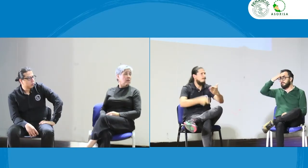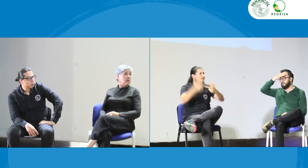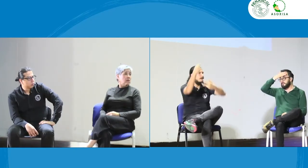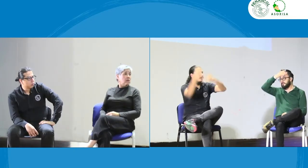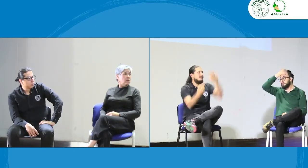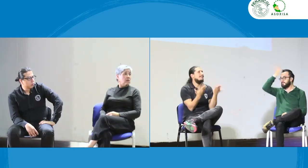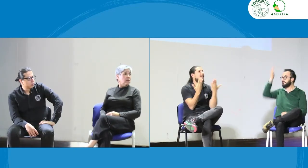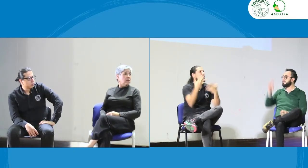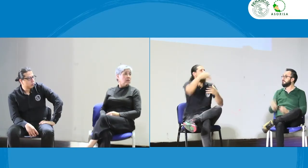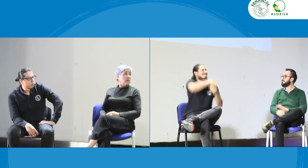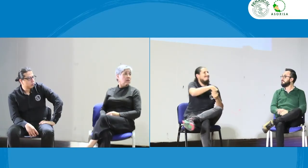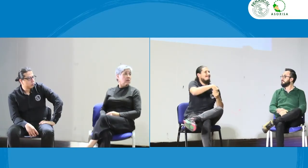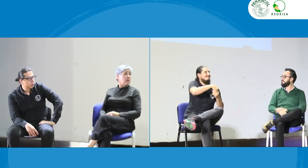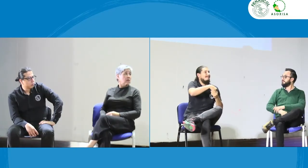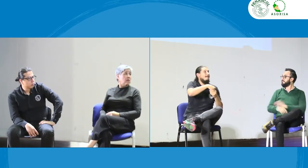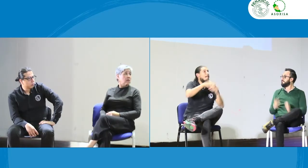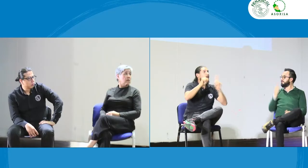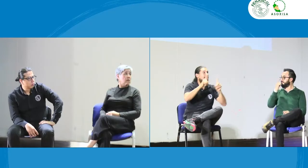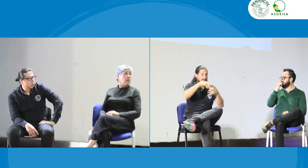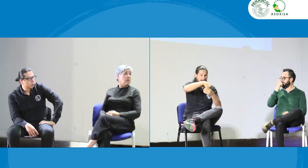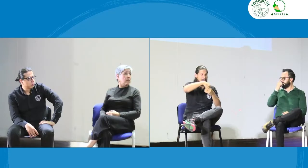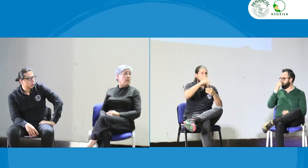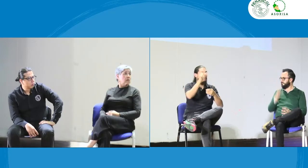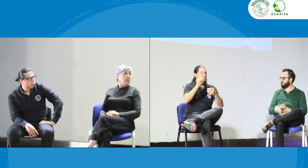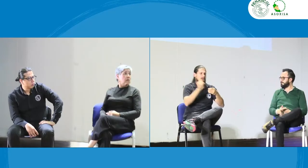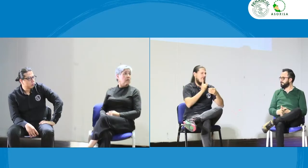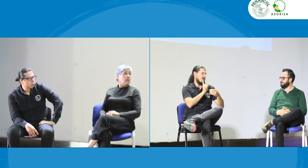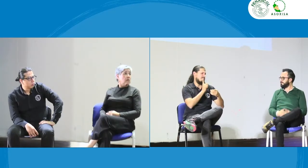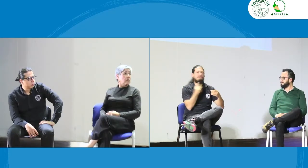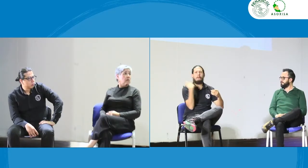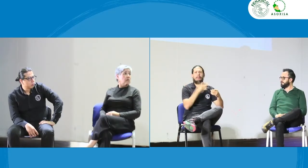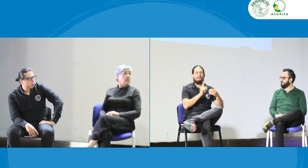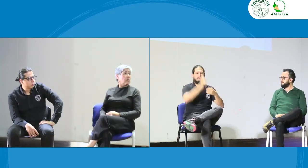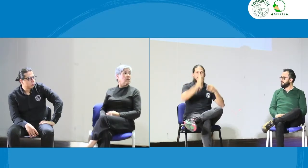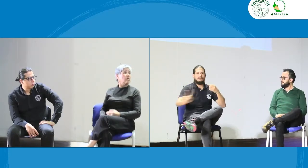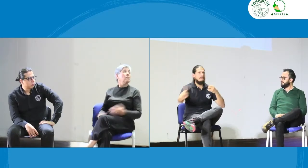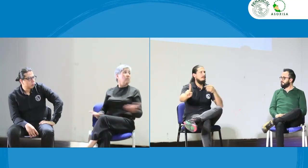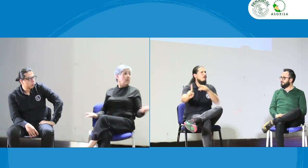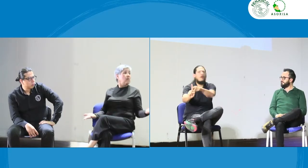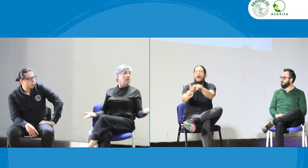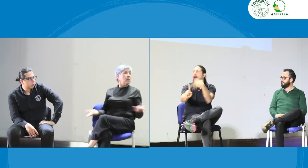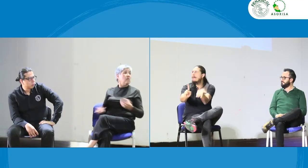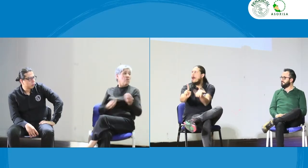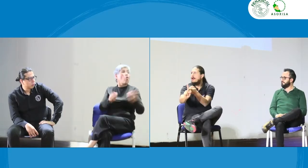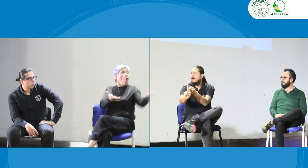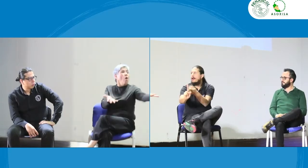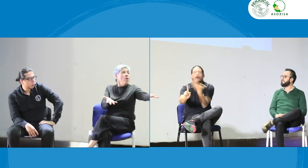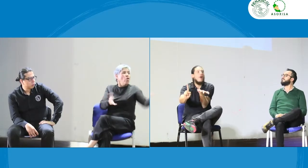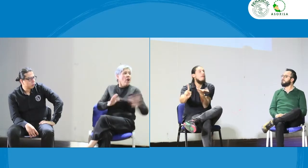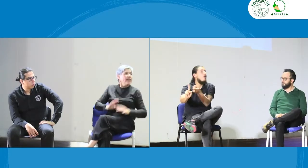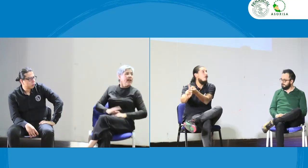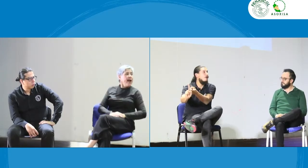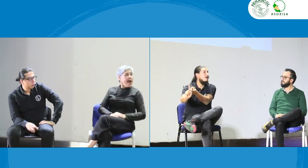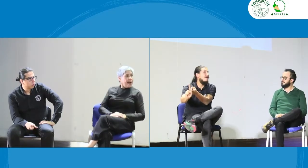entrar a hacer retroalimentaciones y hacer correcciones. Pero si definitivamente decimos no, el final está sordo como si se resuelva. se resuelva. O sea,